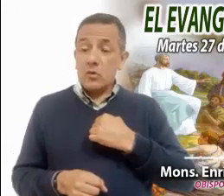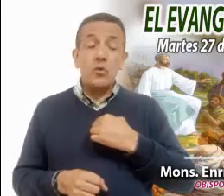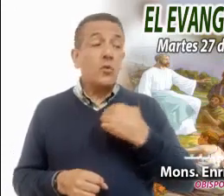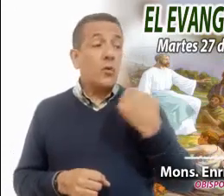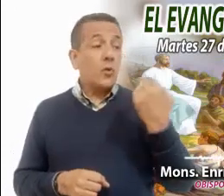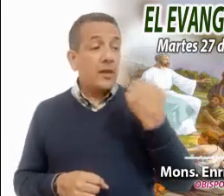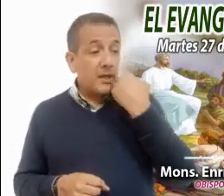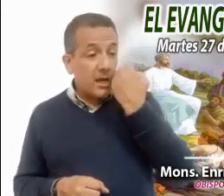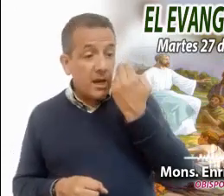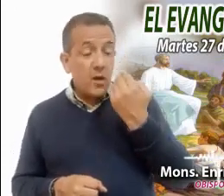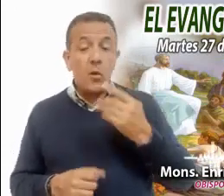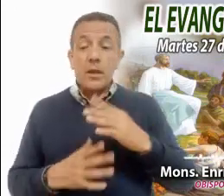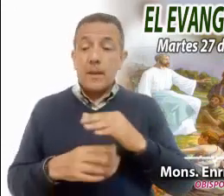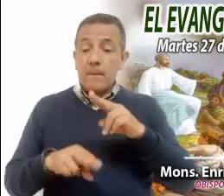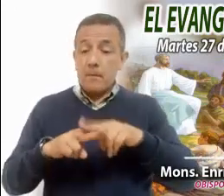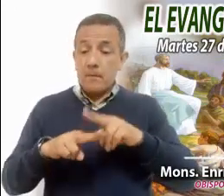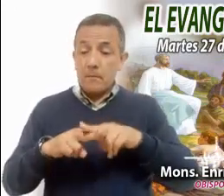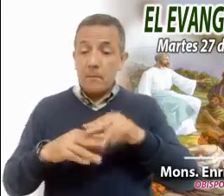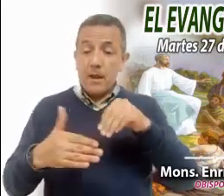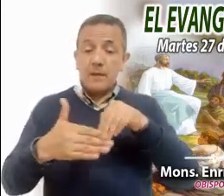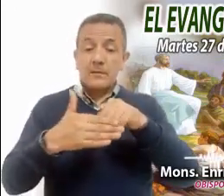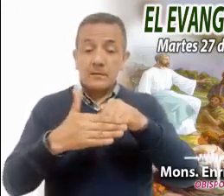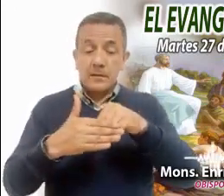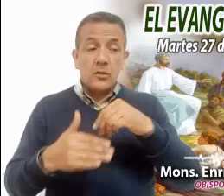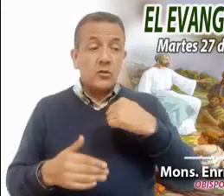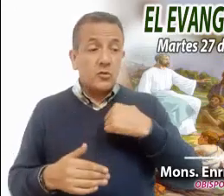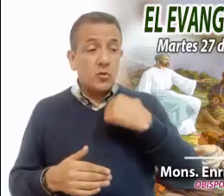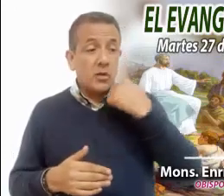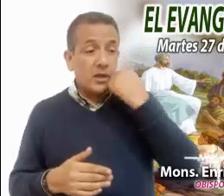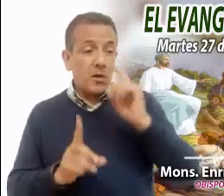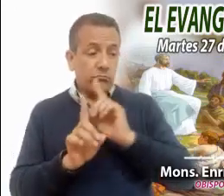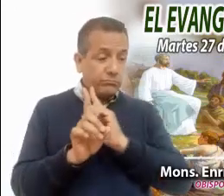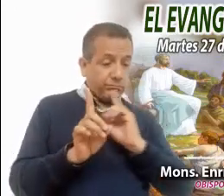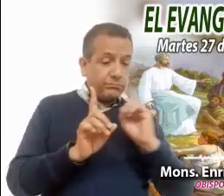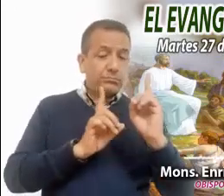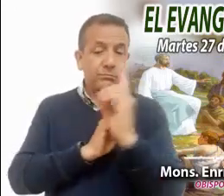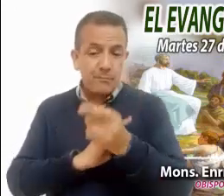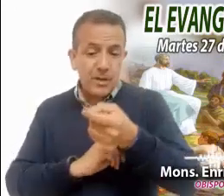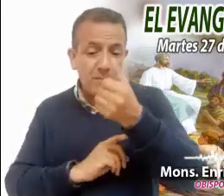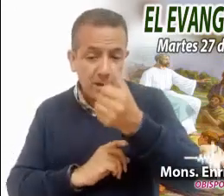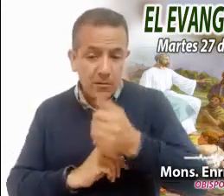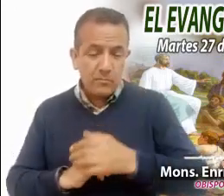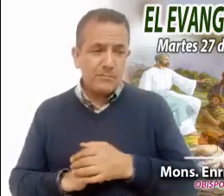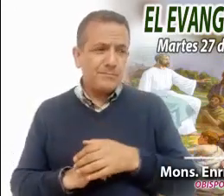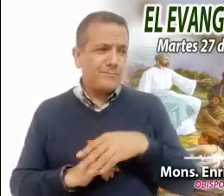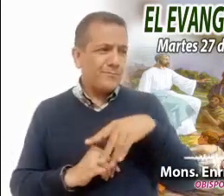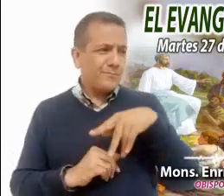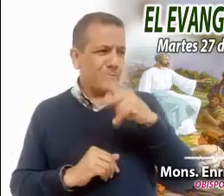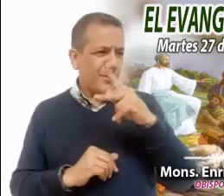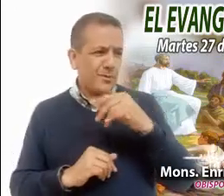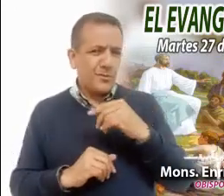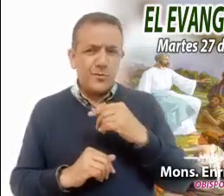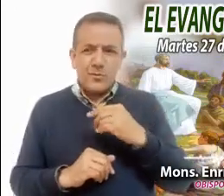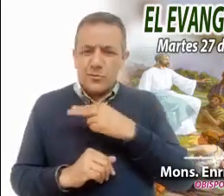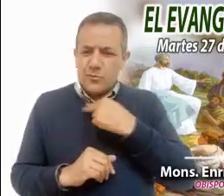A nosotros se nos deben ofrecer los primeros lugares. Queremos adelantarnos a los demás. Y no somos